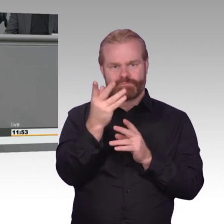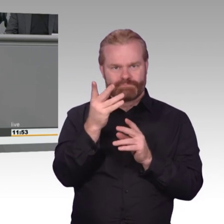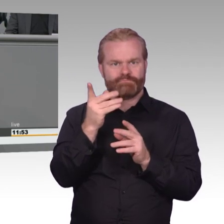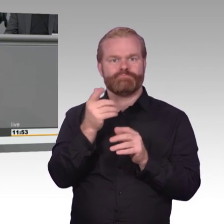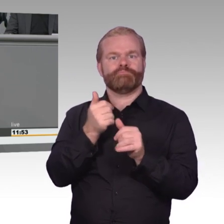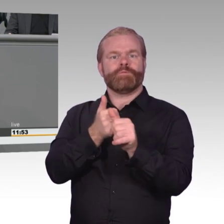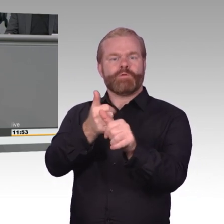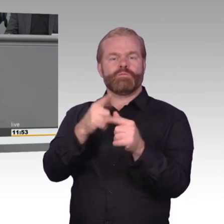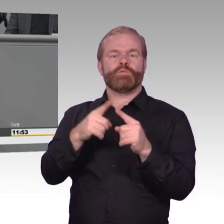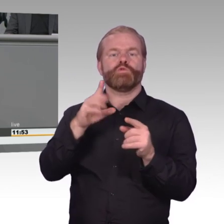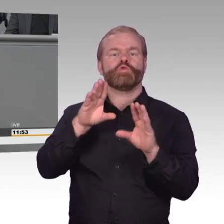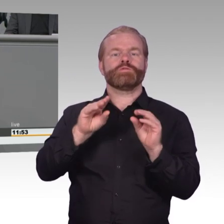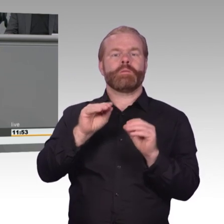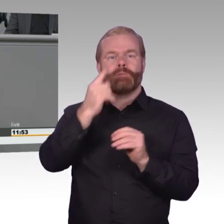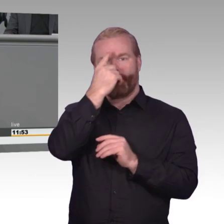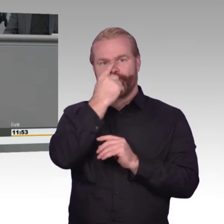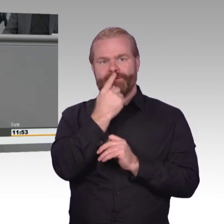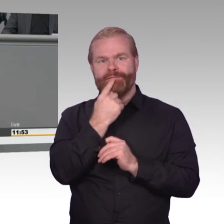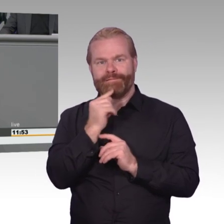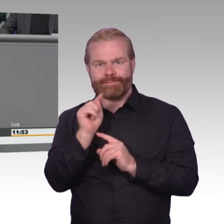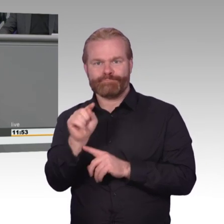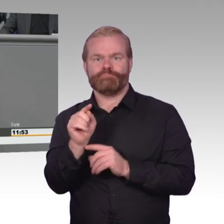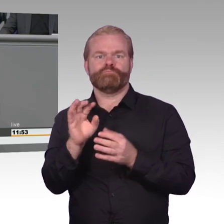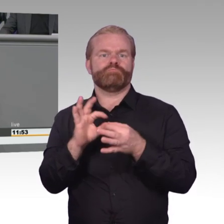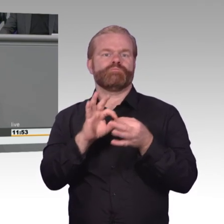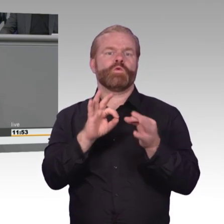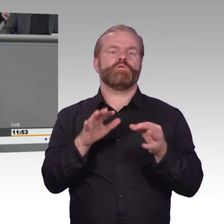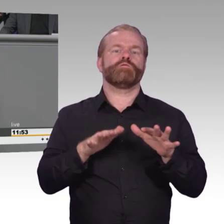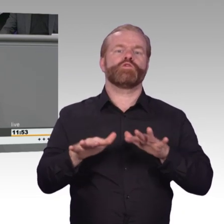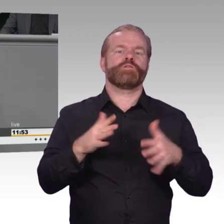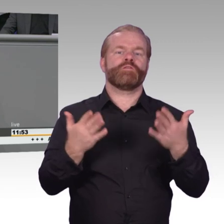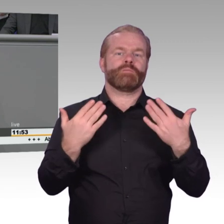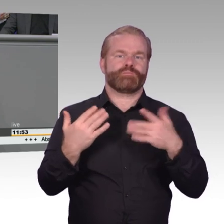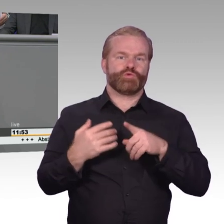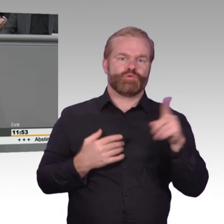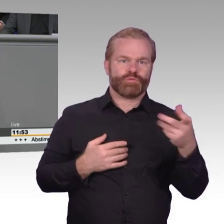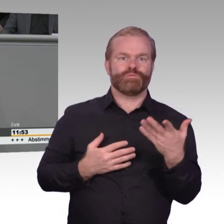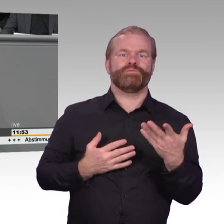rechnen. Eine verpasste Chance, die wir womöglich bald mit einer Novelle von TMG und TKG heilen müssen.